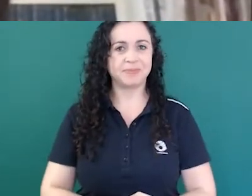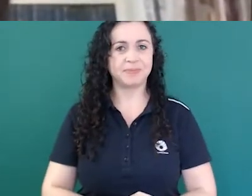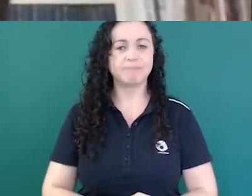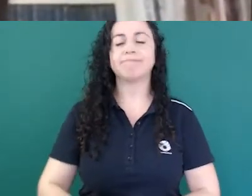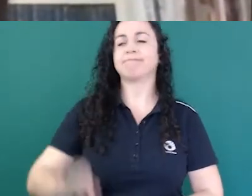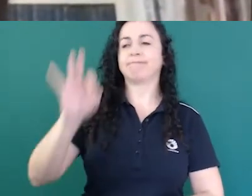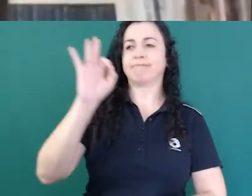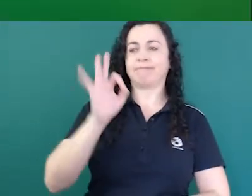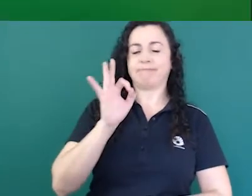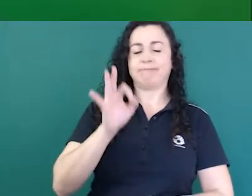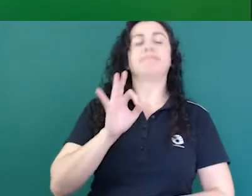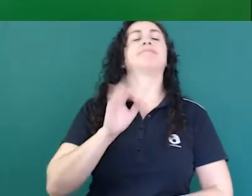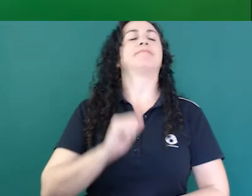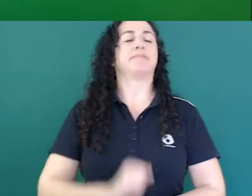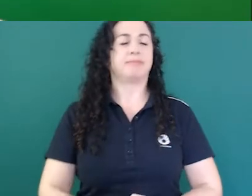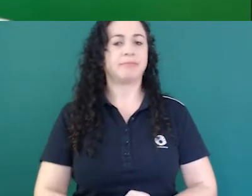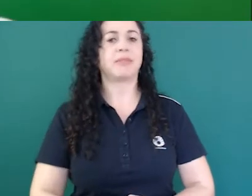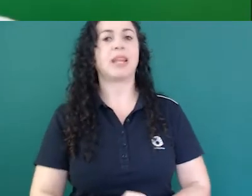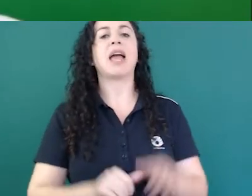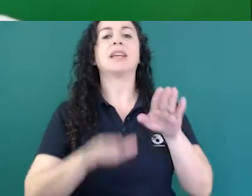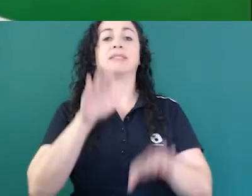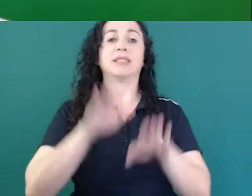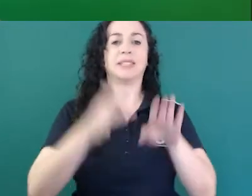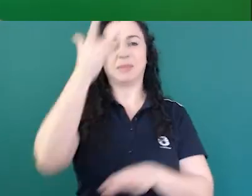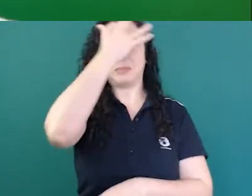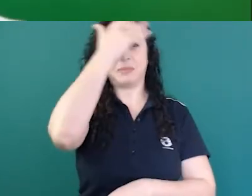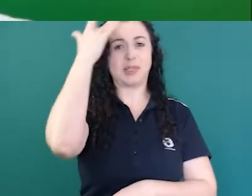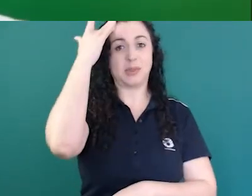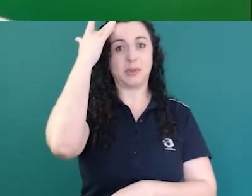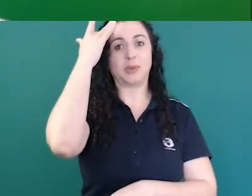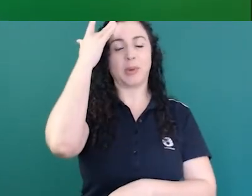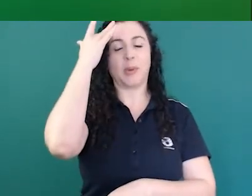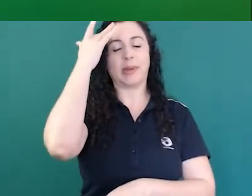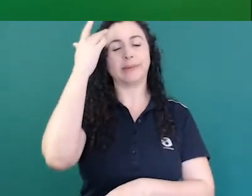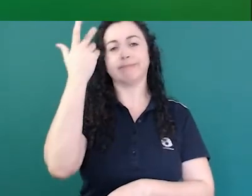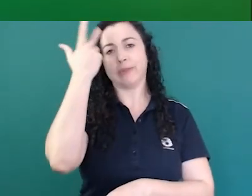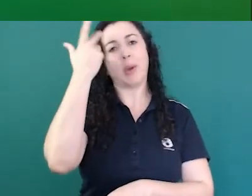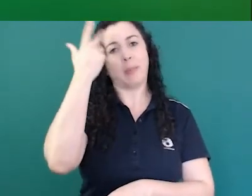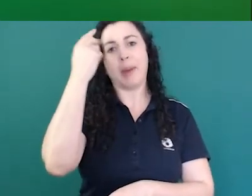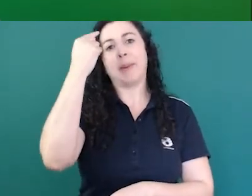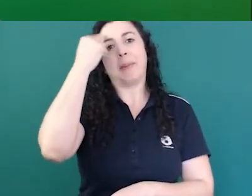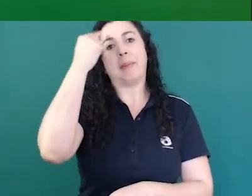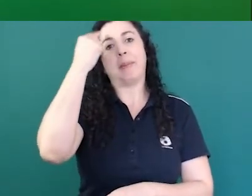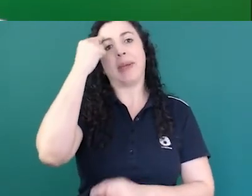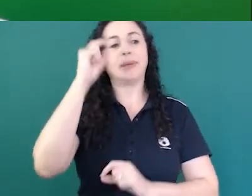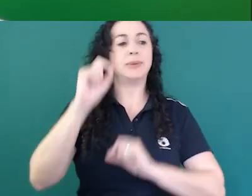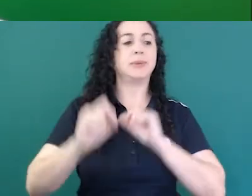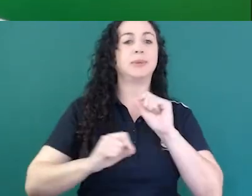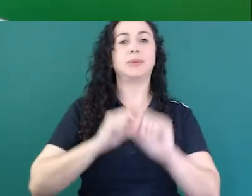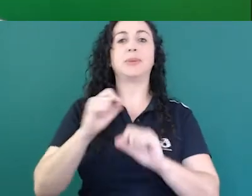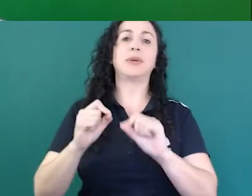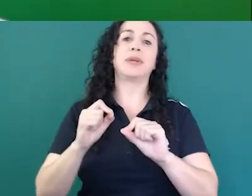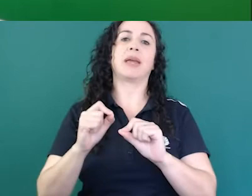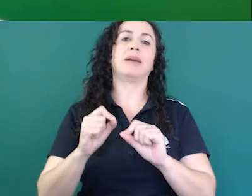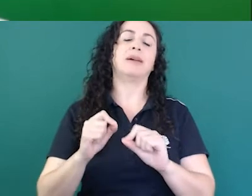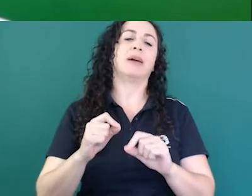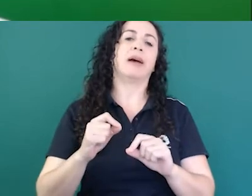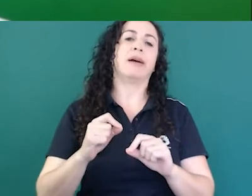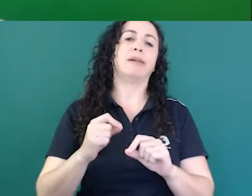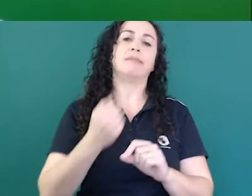É, primeiro, é comum, né, as pessoas acreditarem que é uma forte relação entre a língua falada, escrita